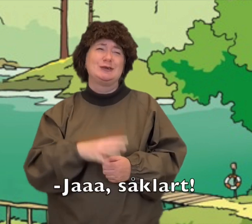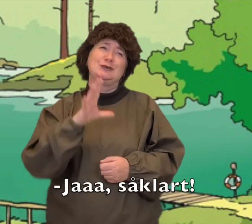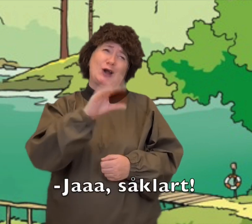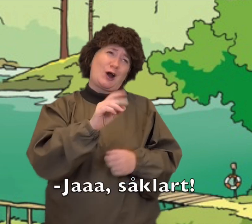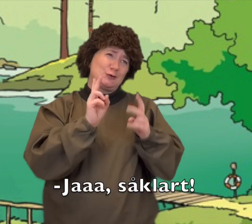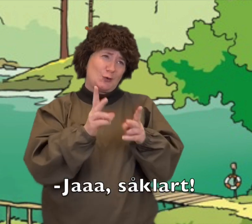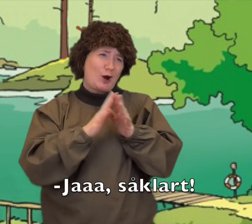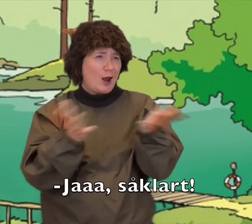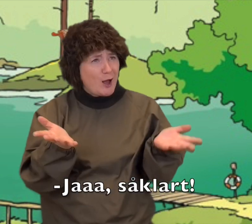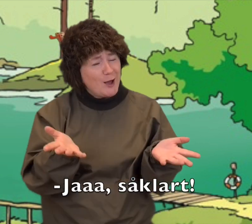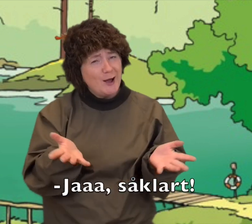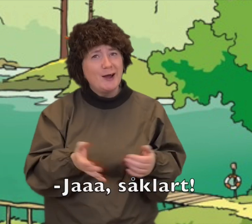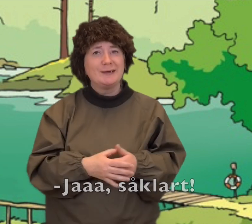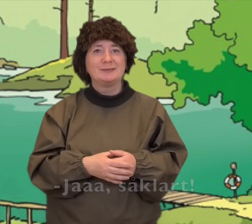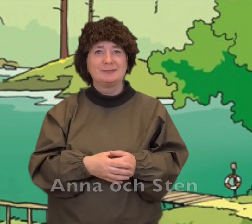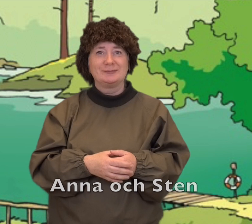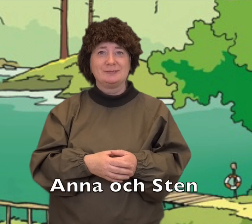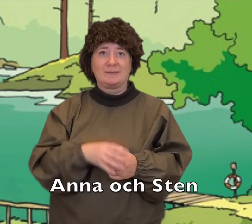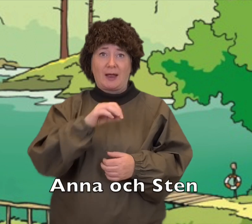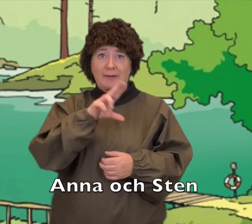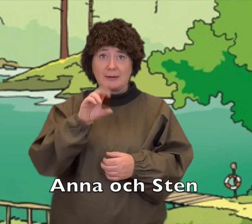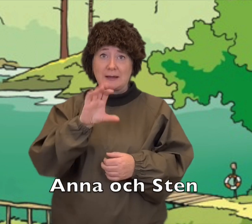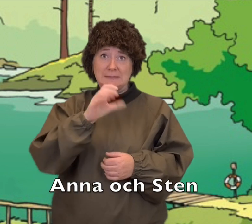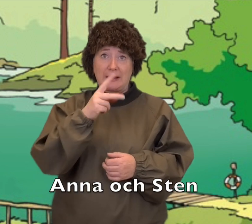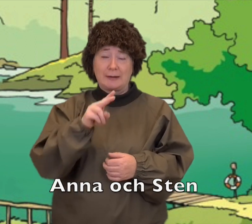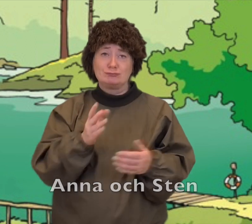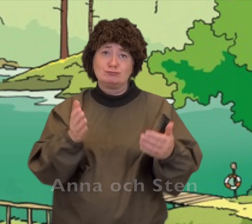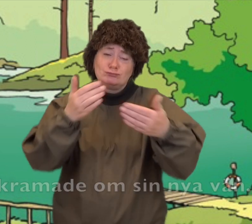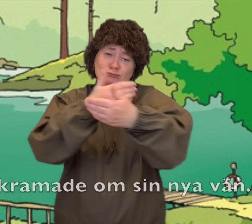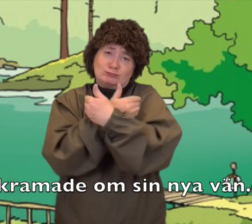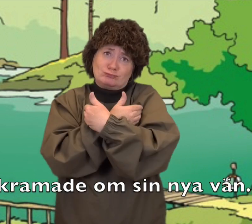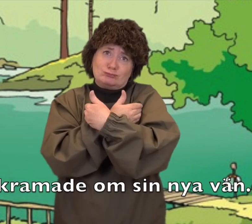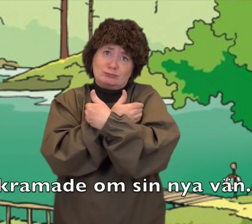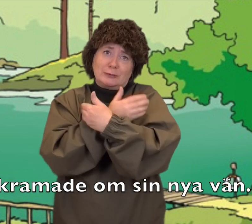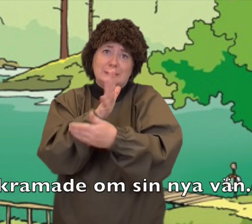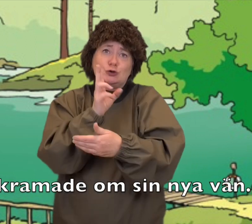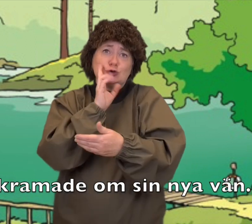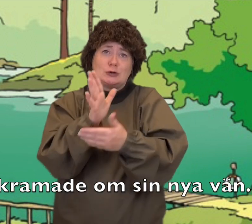Ja, såklart! Anna och Sten kramade om sin nya vän.